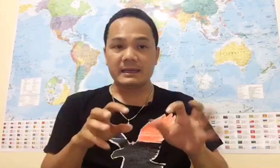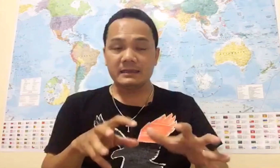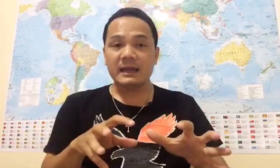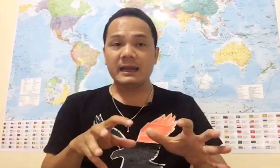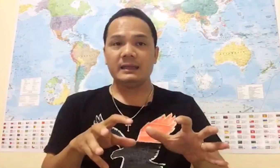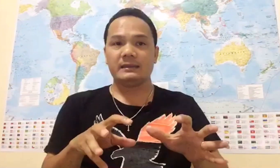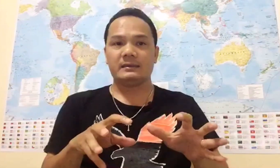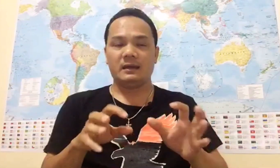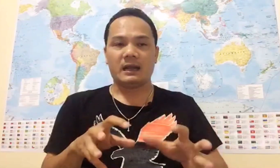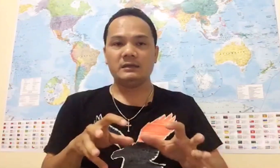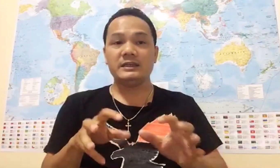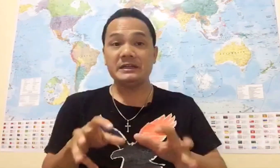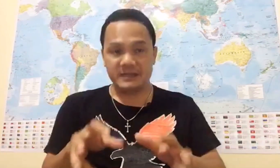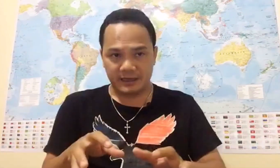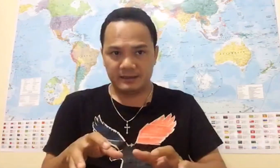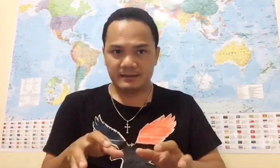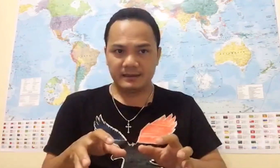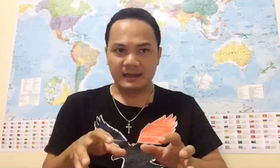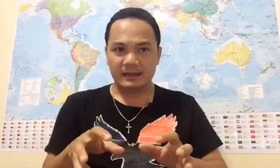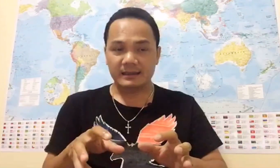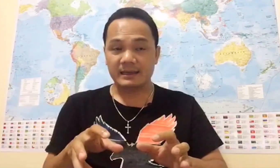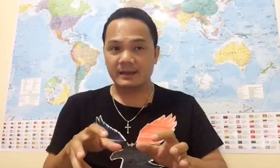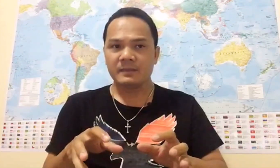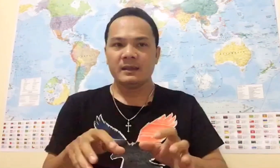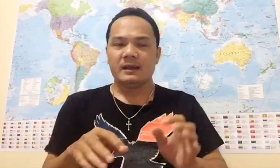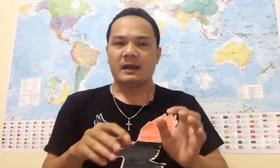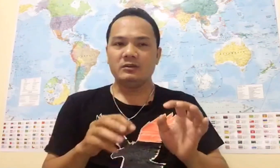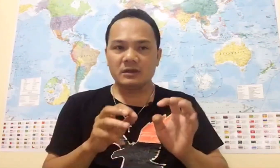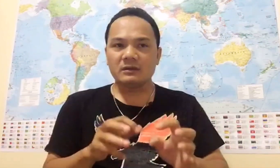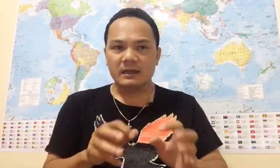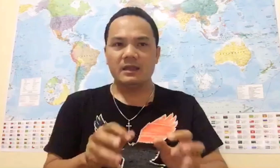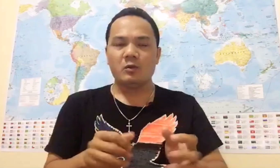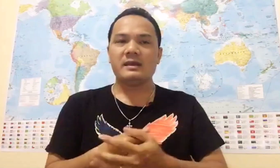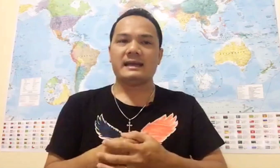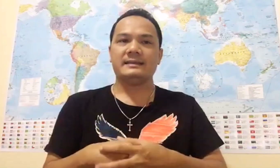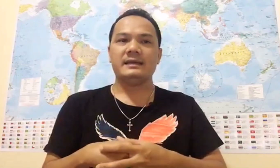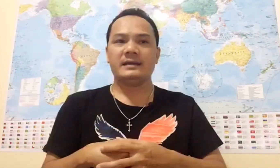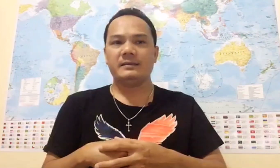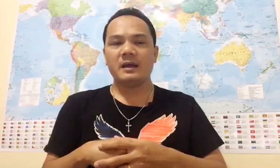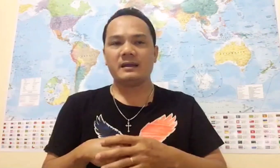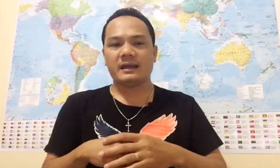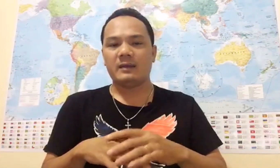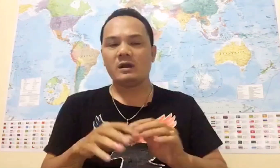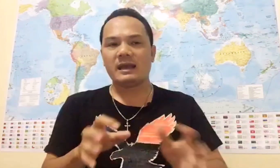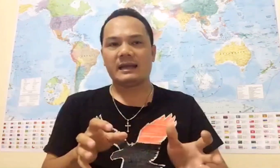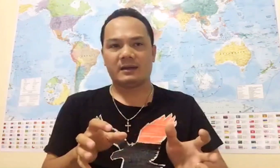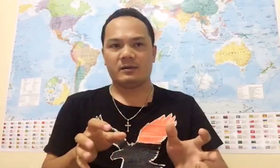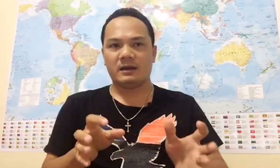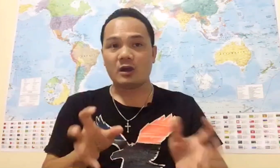kinh tế Lẫn chính trị Các anh chị Ở rất là nhiều quốc gia trên thế giới Bất kể quốc gia nào, ở châu